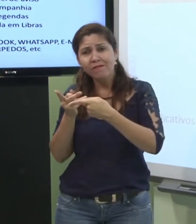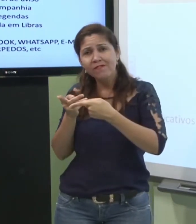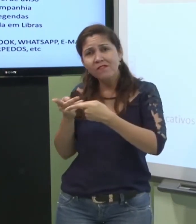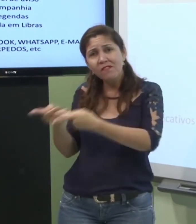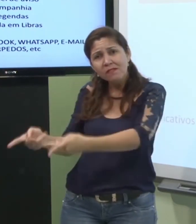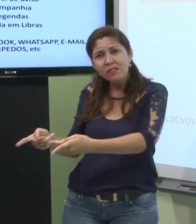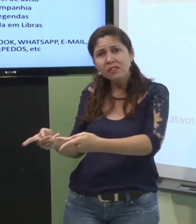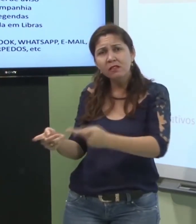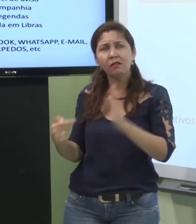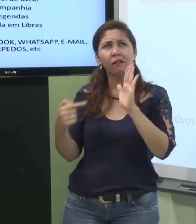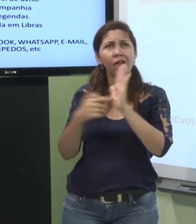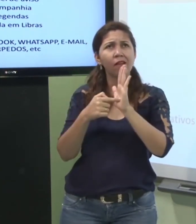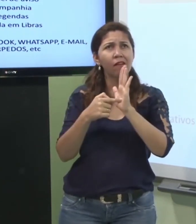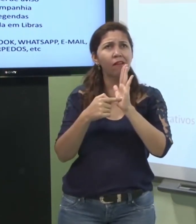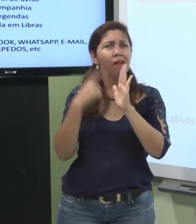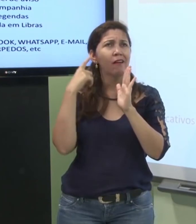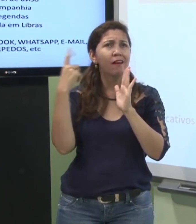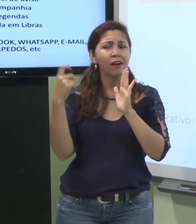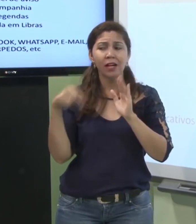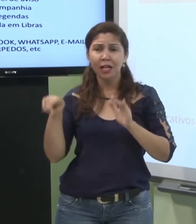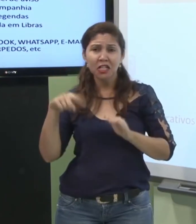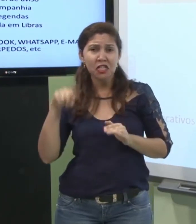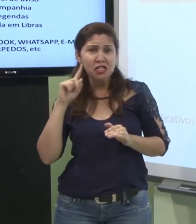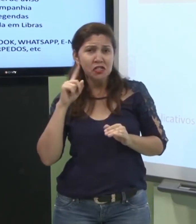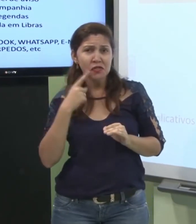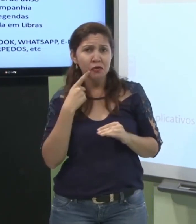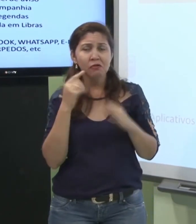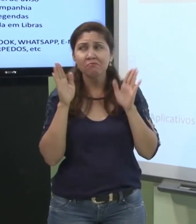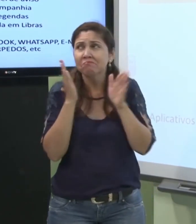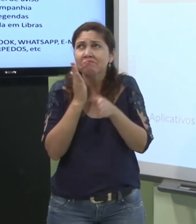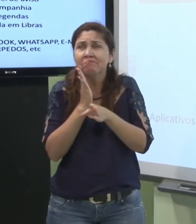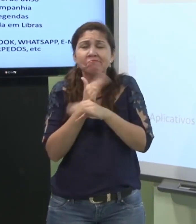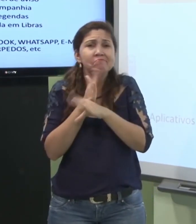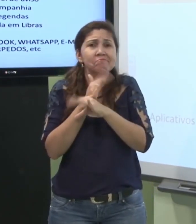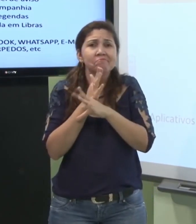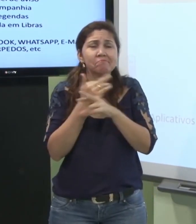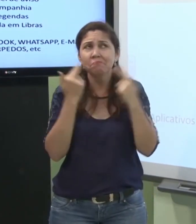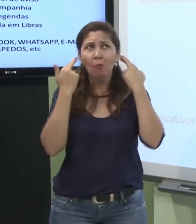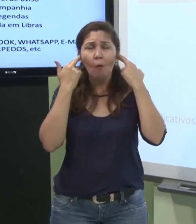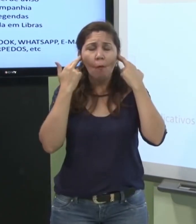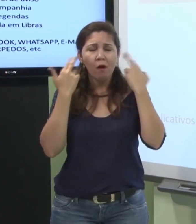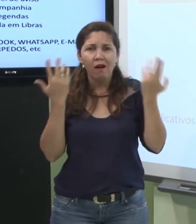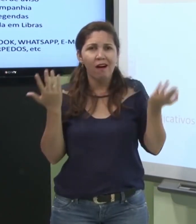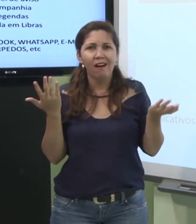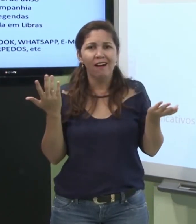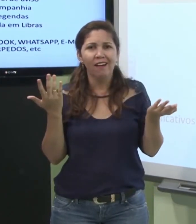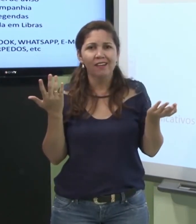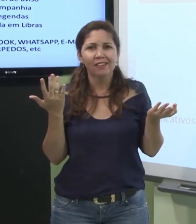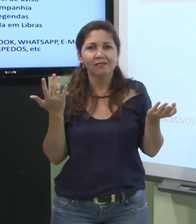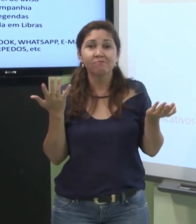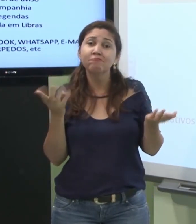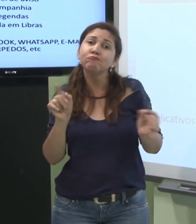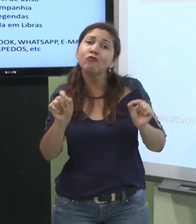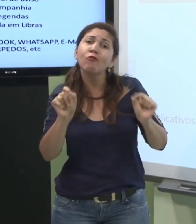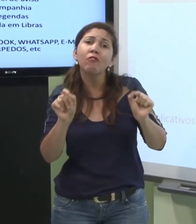o barulho? Eles são surdos, eles não escutam, eles não iam ouvir a campainha.